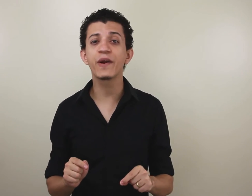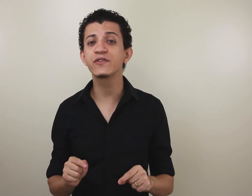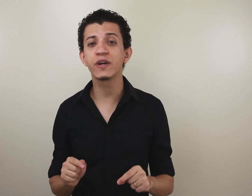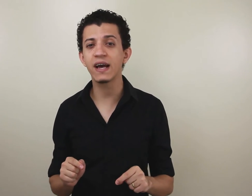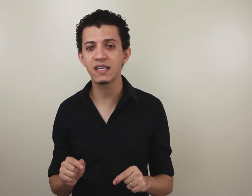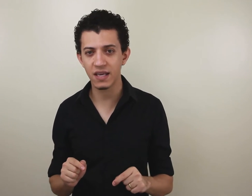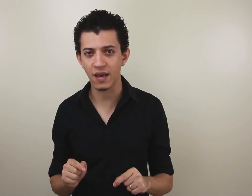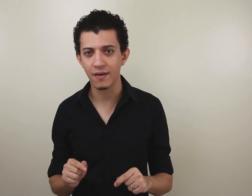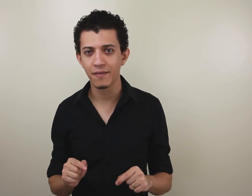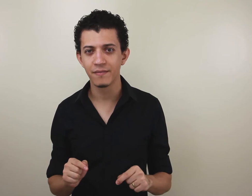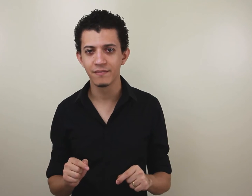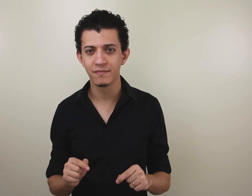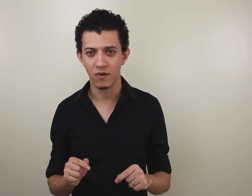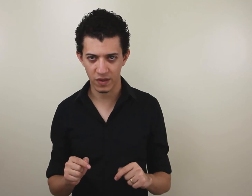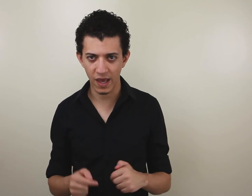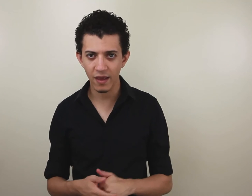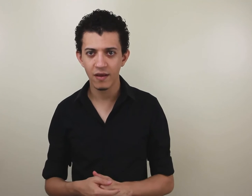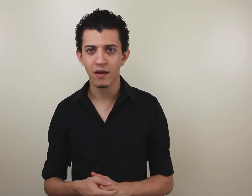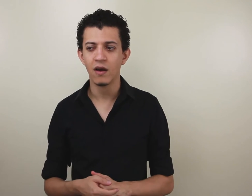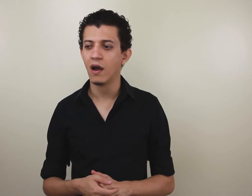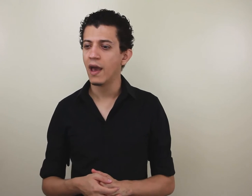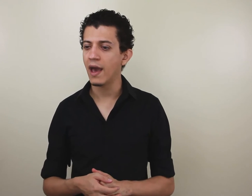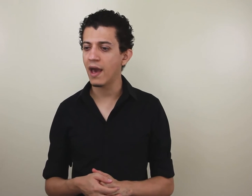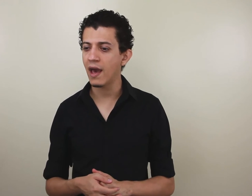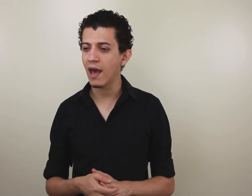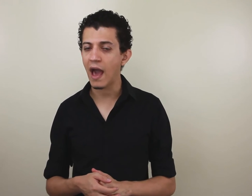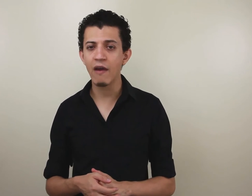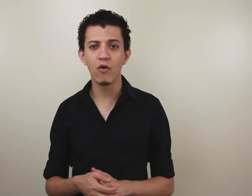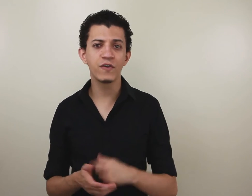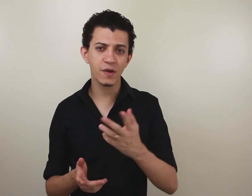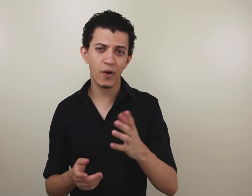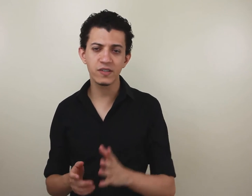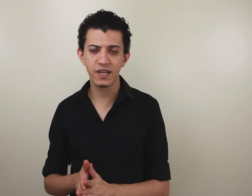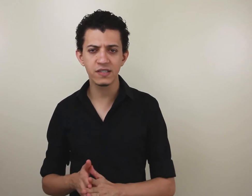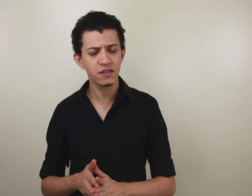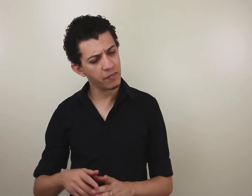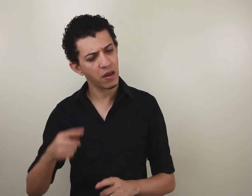profissionais em quê? Ok? Ou você pode dizer assim também.